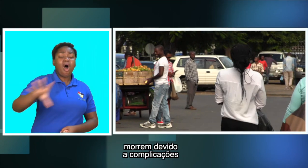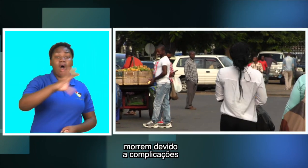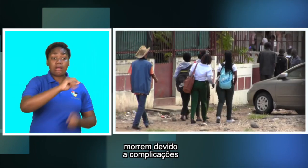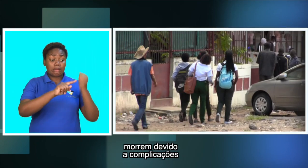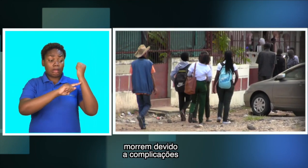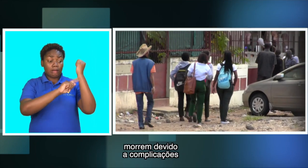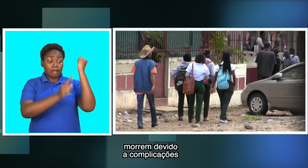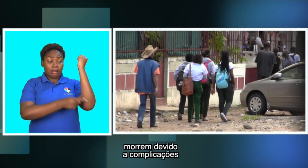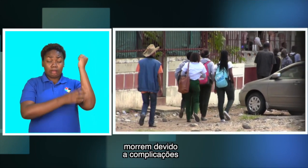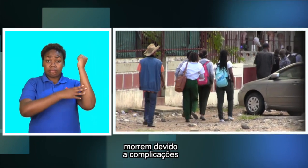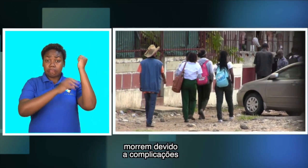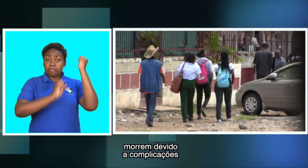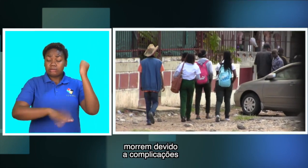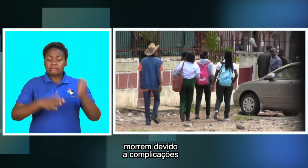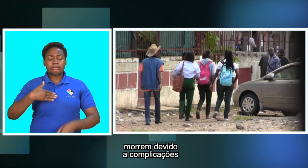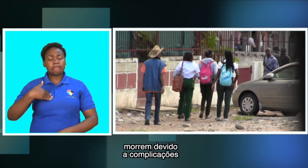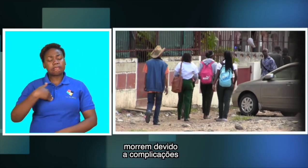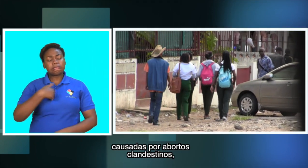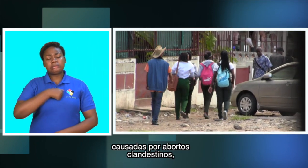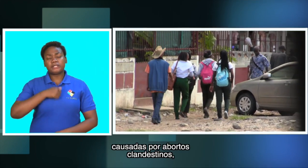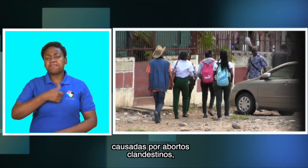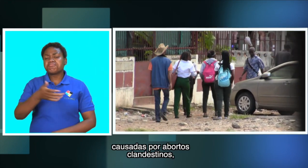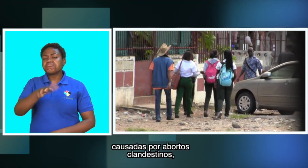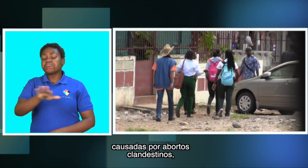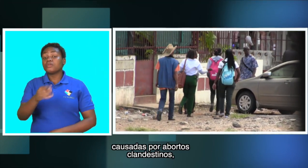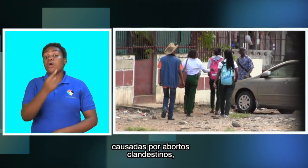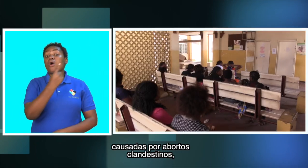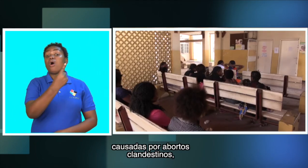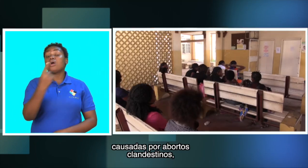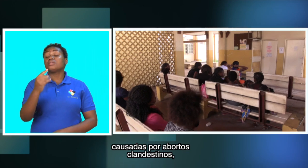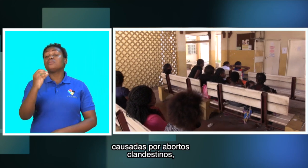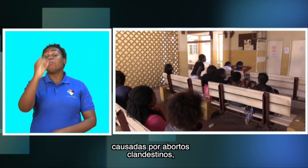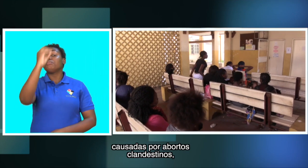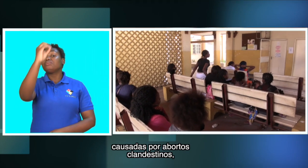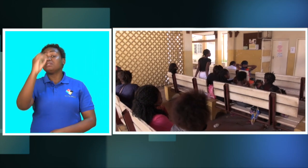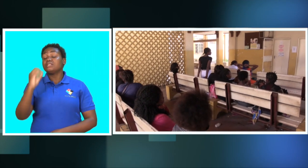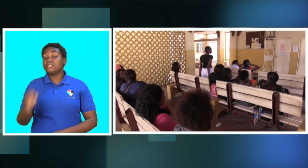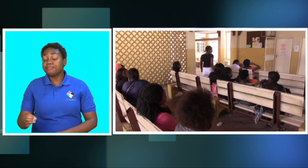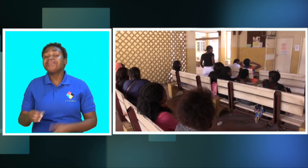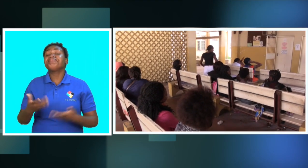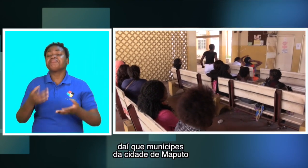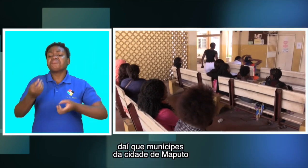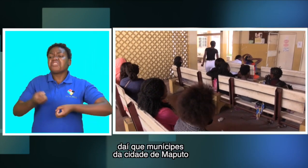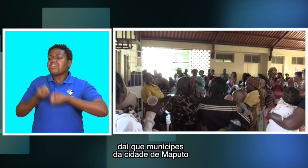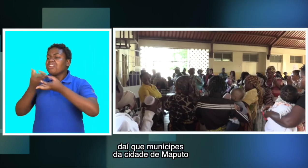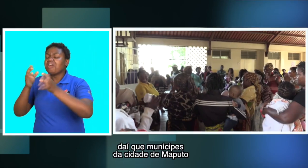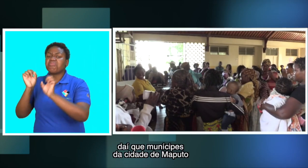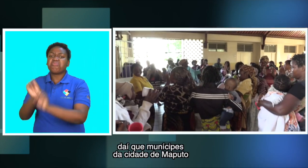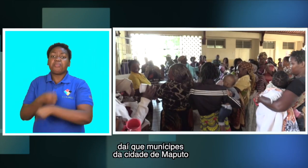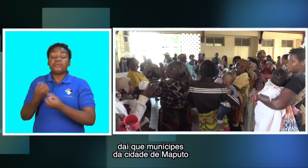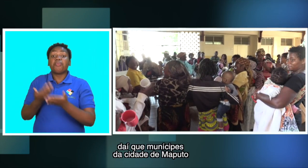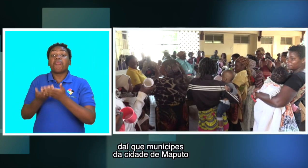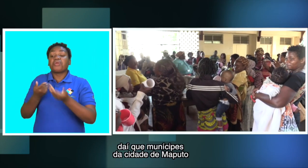moram devido a complicações causadas por abortos clandestinos. Daí que munícipes da cidade de Maputo